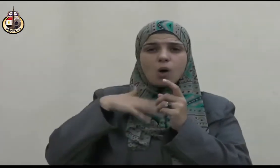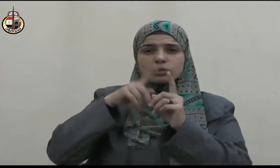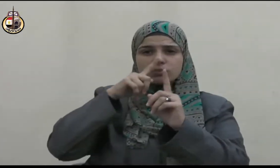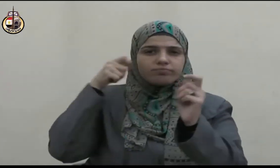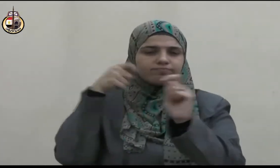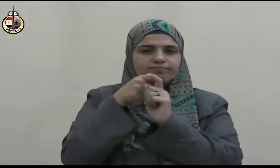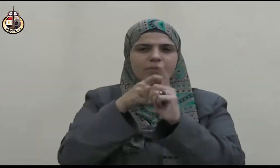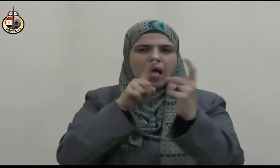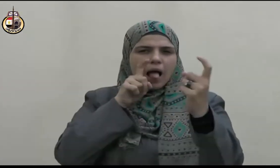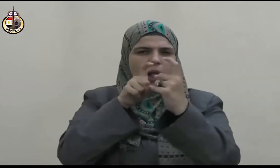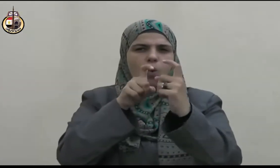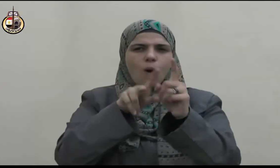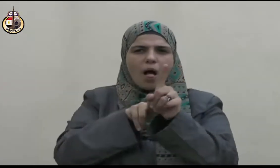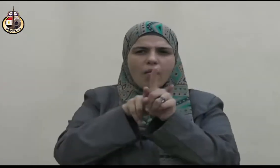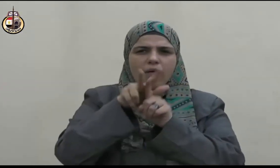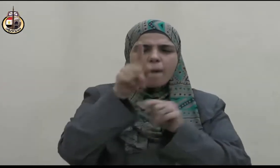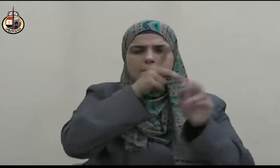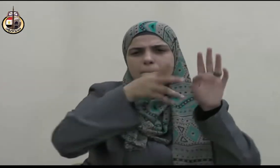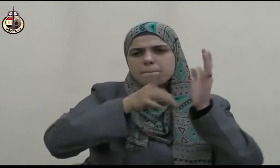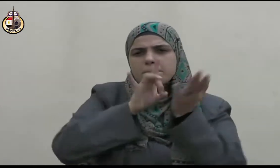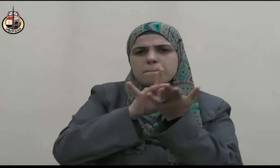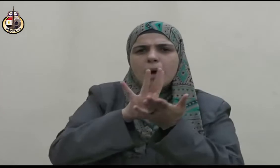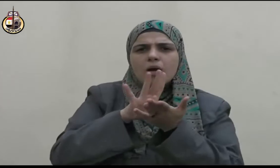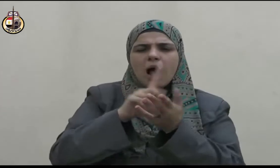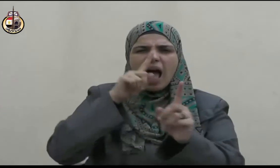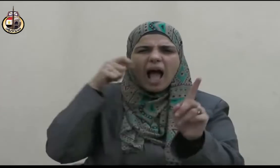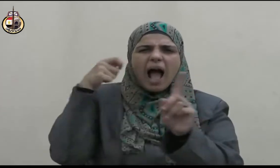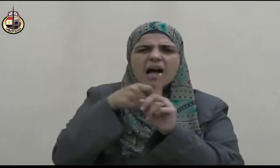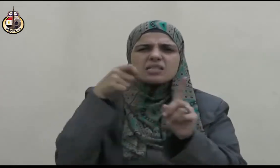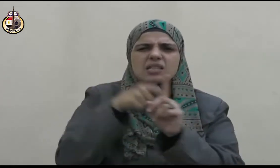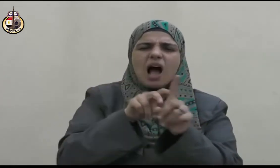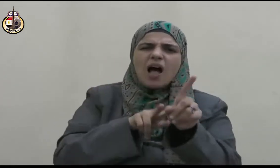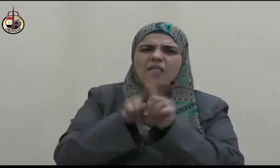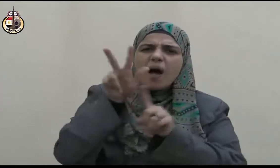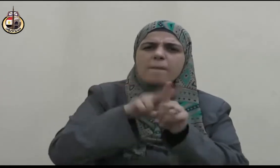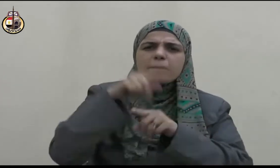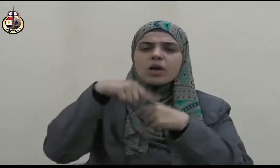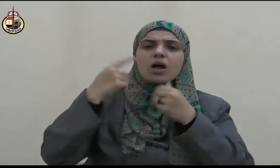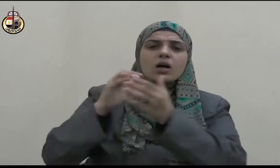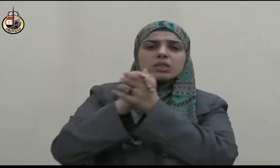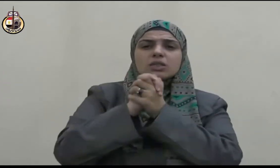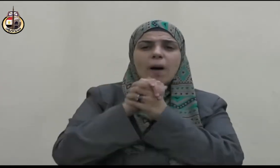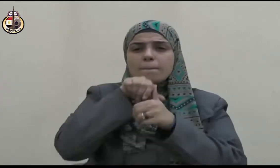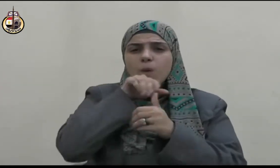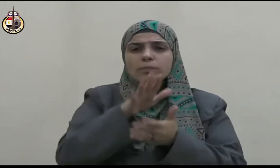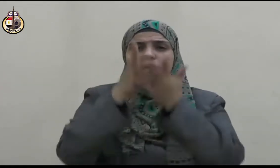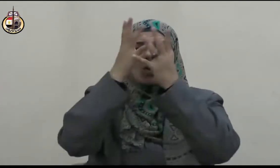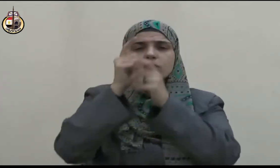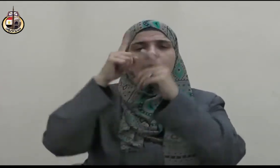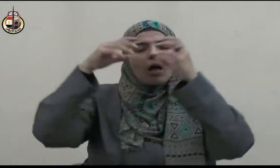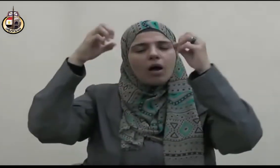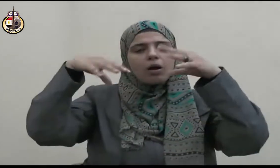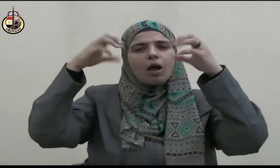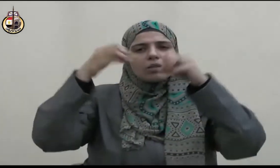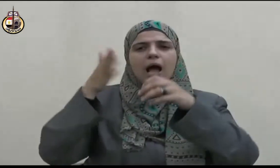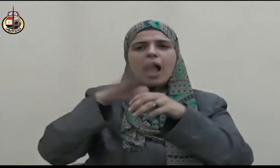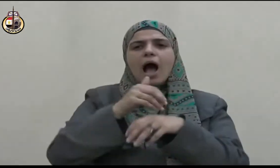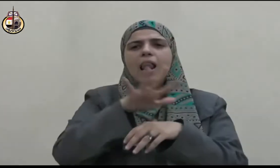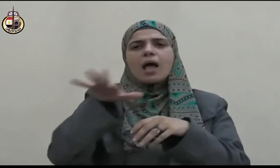إليهم على سواء إن الله لا يحب الخائنين ويقول صلى الله عليه وسلم